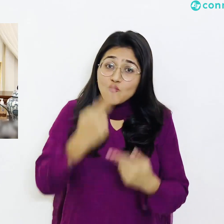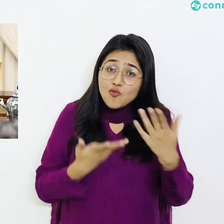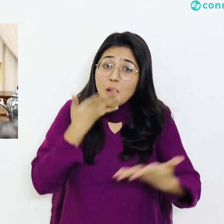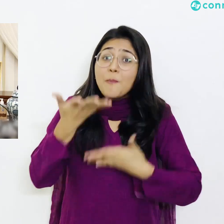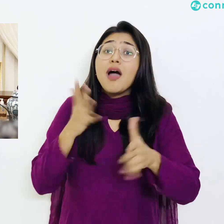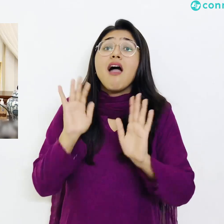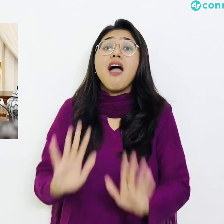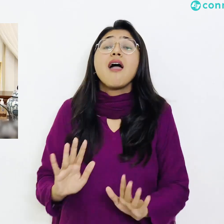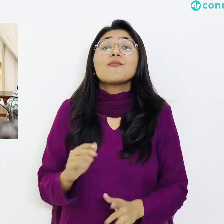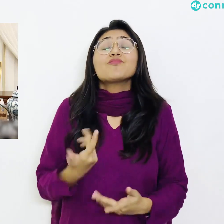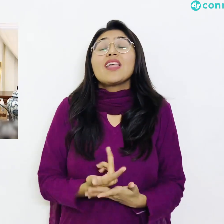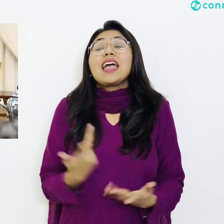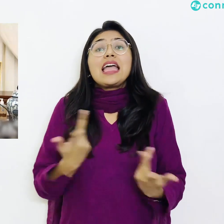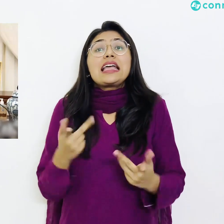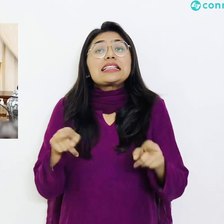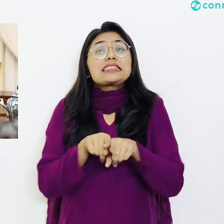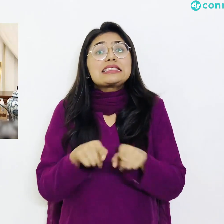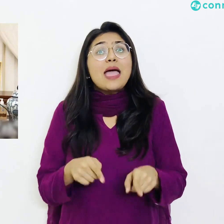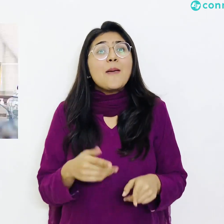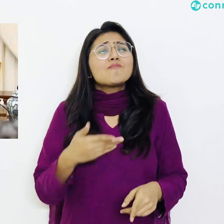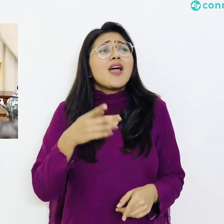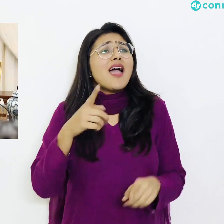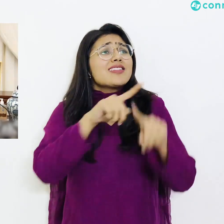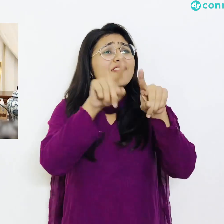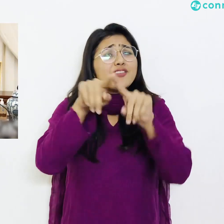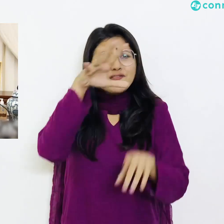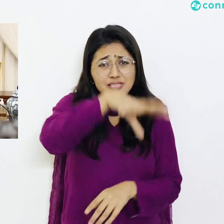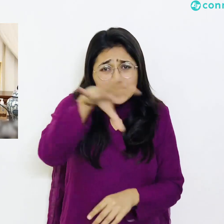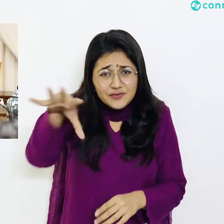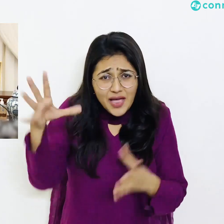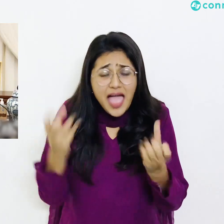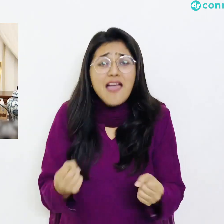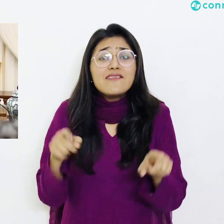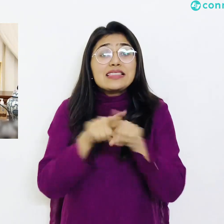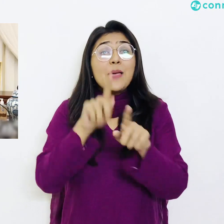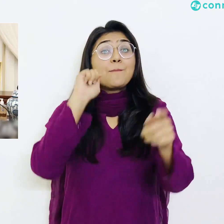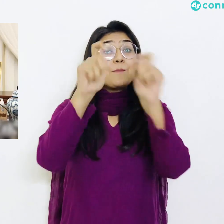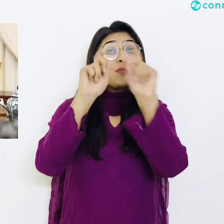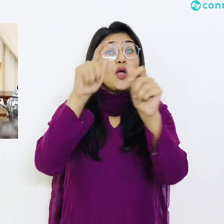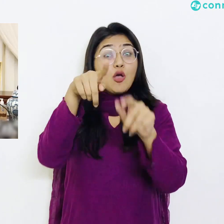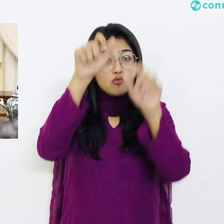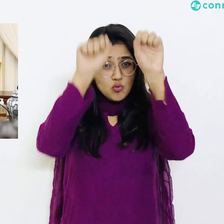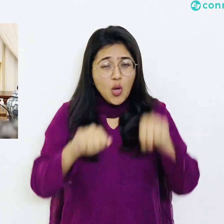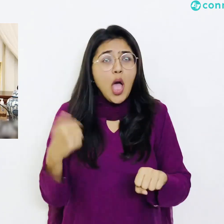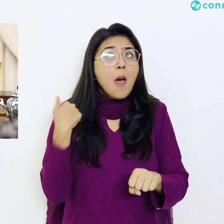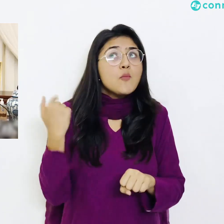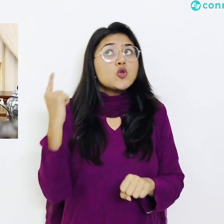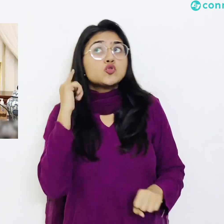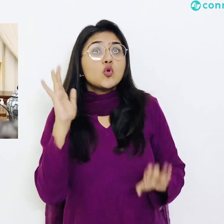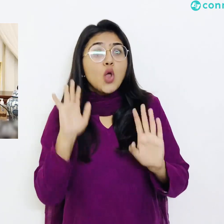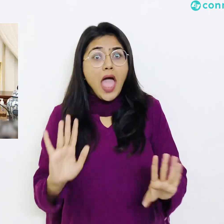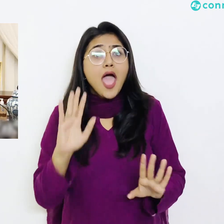جی جہاں تک باقی جگہیں ہیں جیسے شاپنگ سینٹرز ہمیں کچھ اطلاعات ملی تھی کہ کہیں پہ